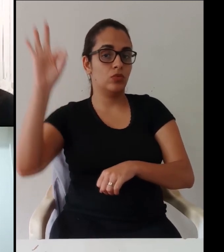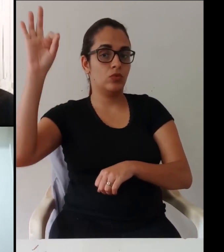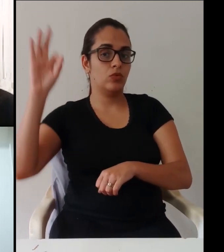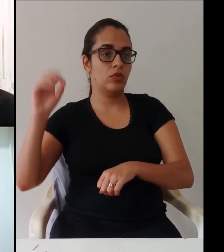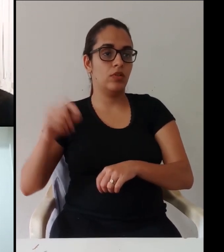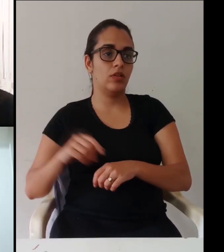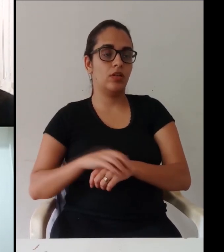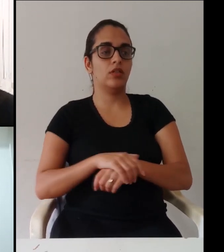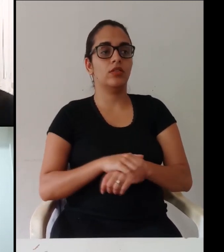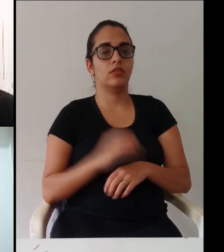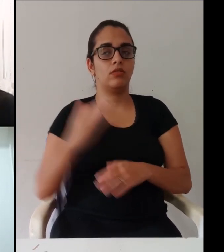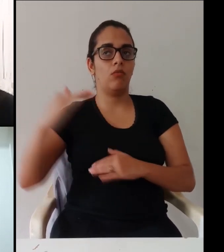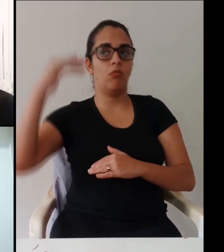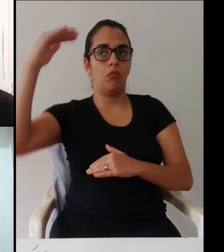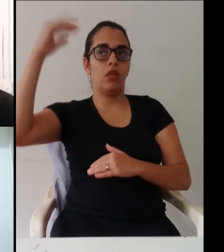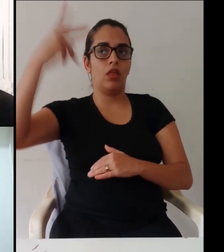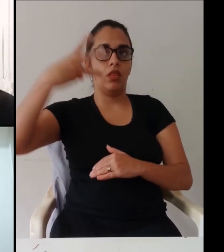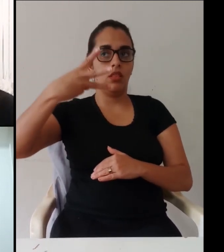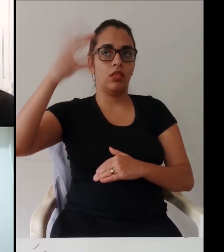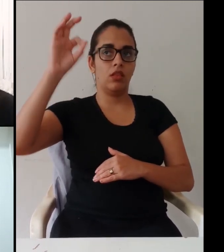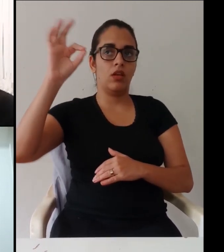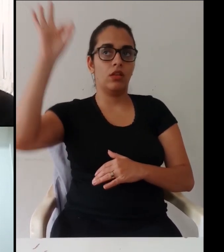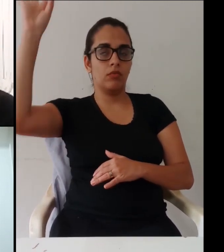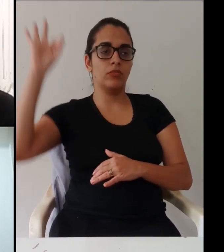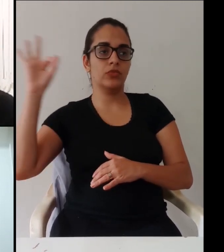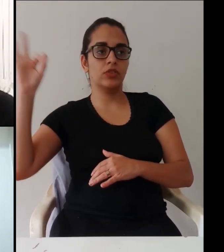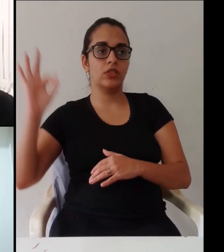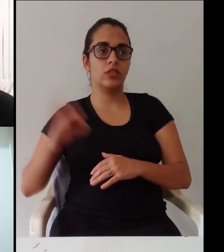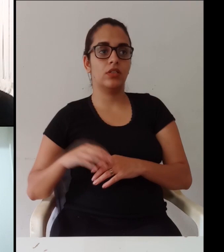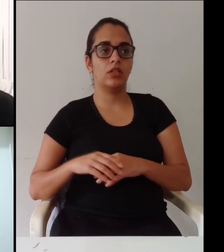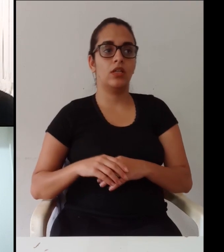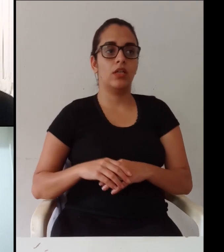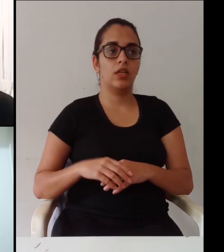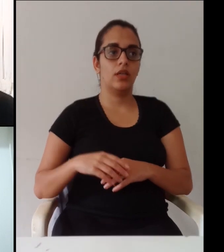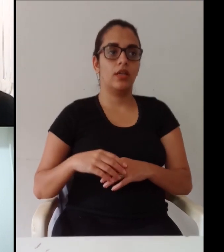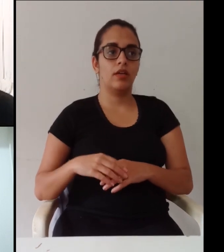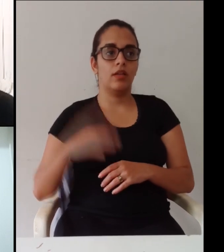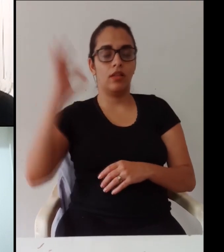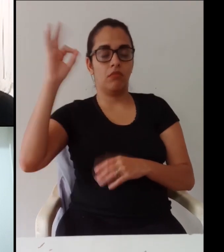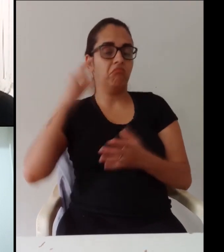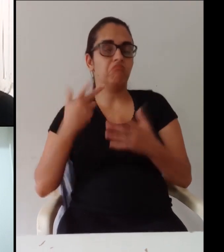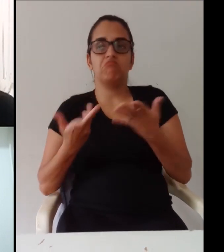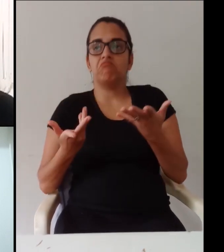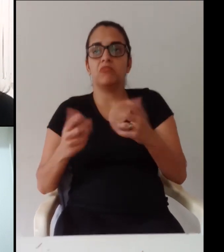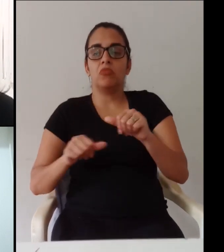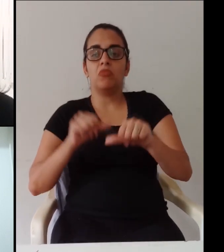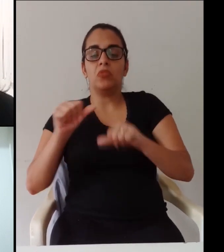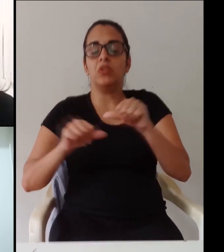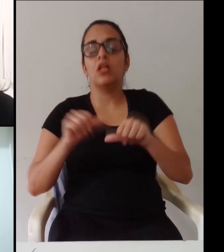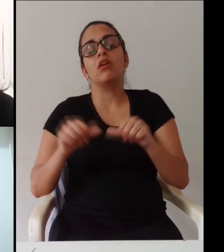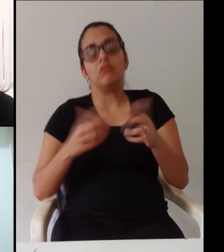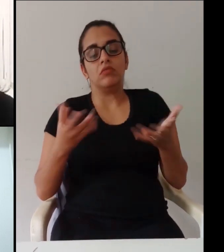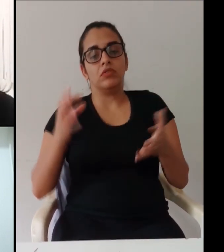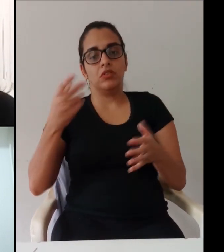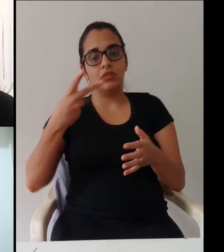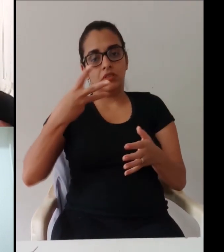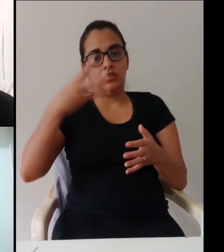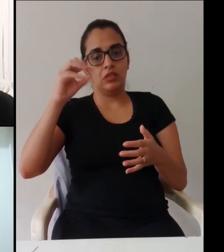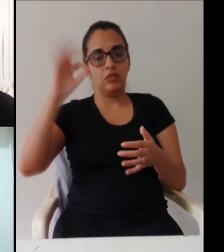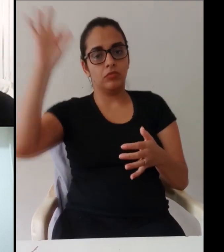prática que todo dia os percentuais não mudavam então quando mesmo quando a gente tinha 30%